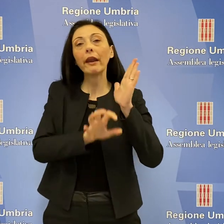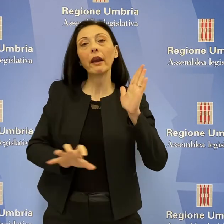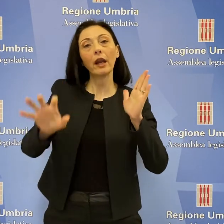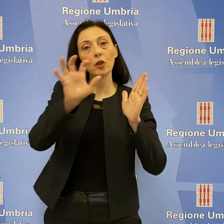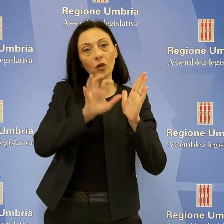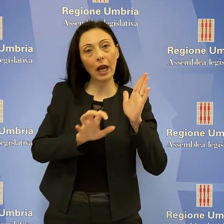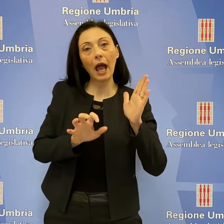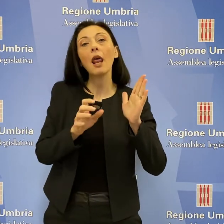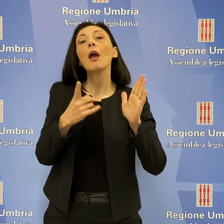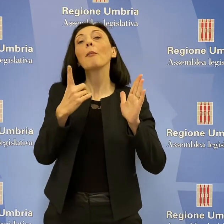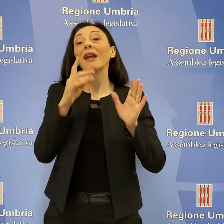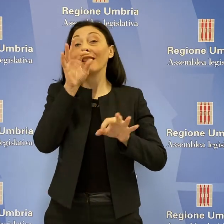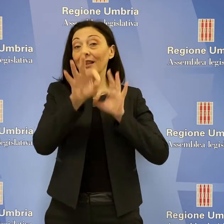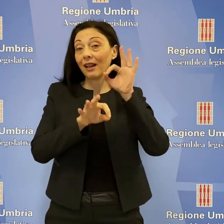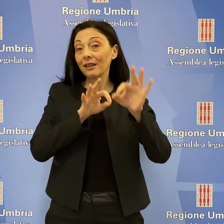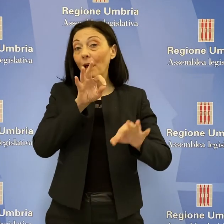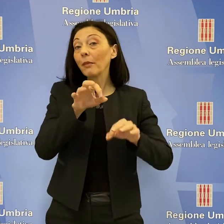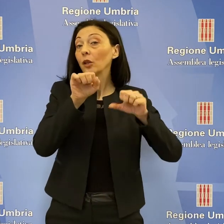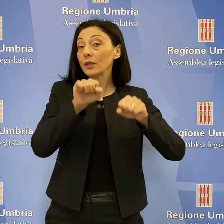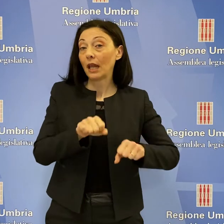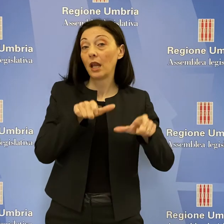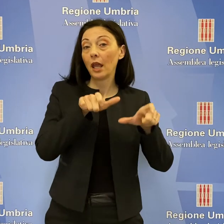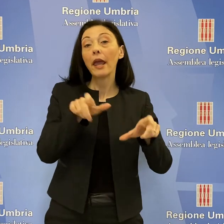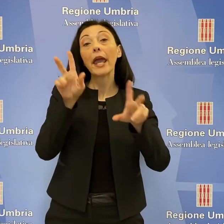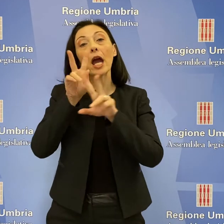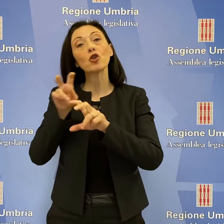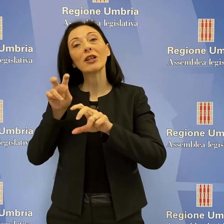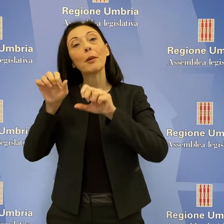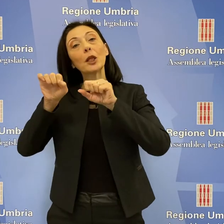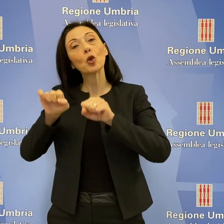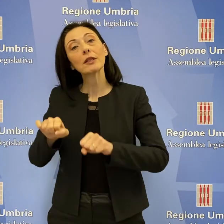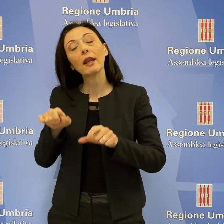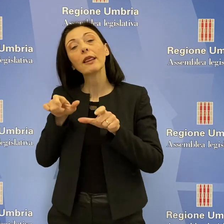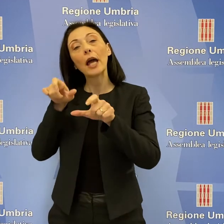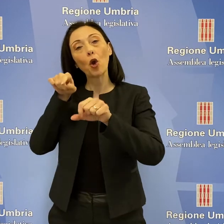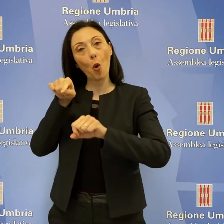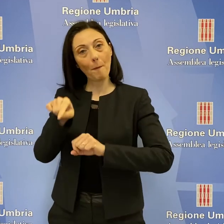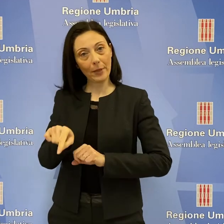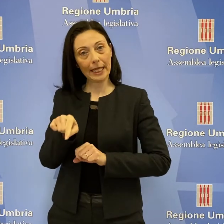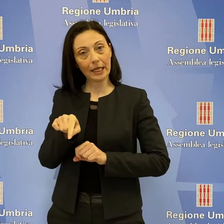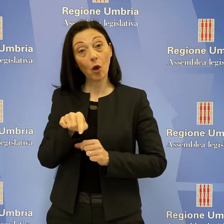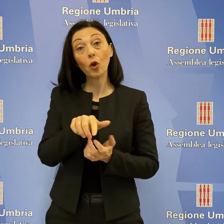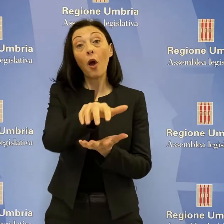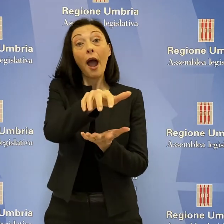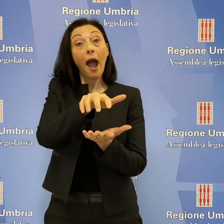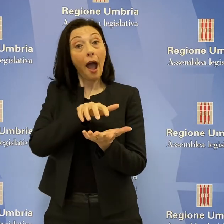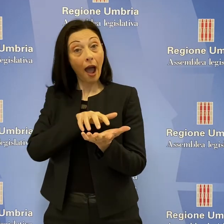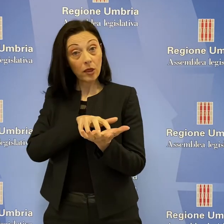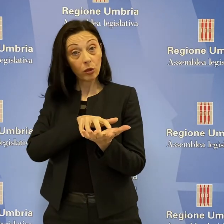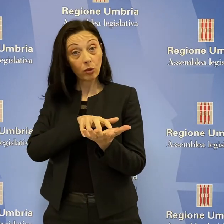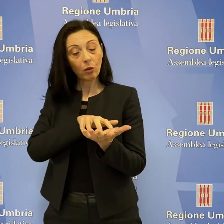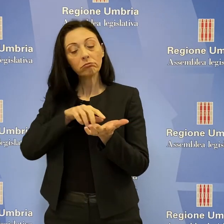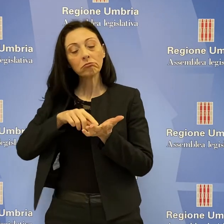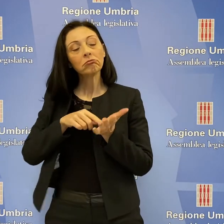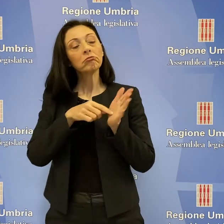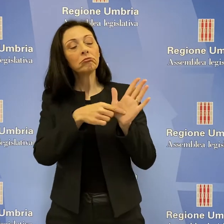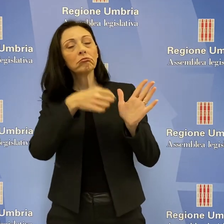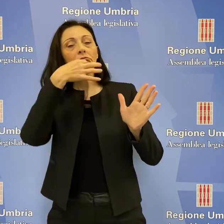il trattamento sanitario obbligatorio e l'accertamento sanitario obbligatorio. Nell'illustrazione dell'atto, Bori ha spiegato che all'inizio del